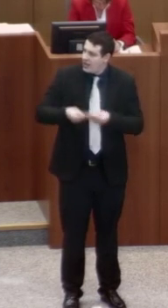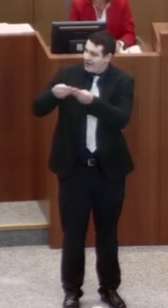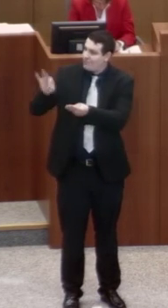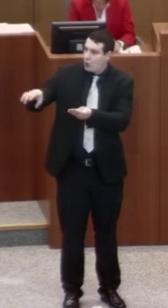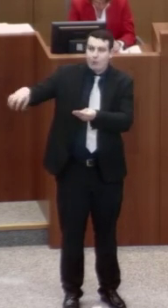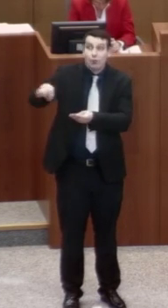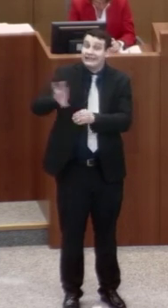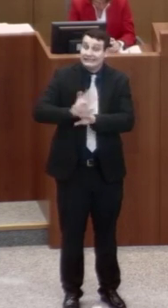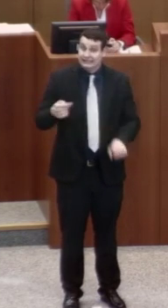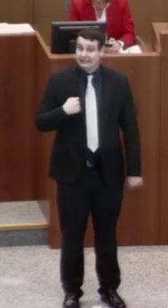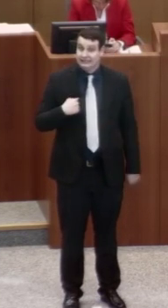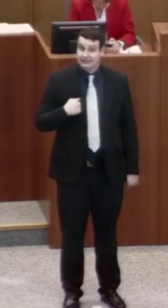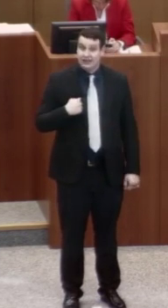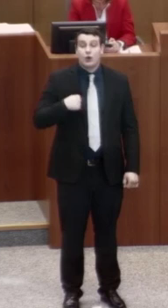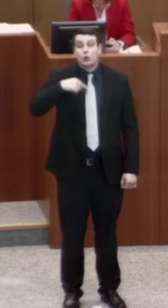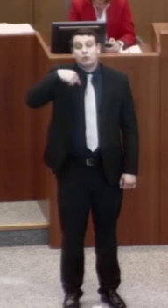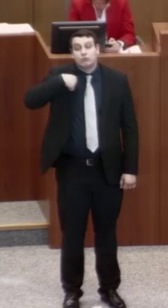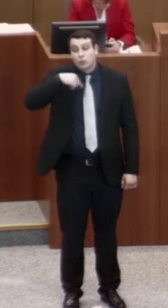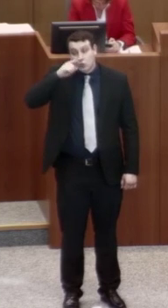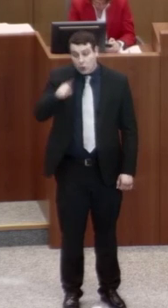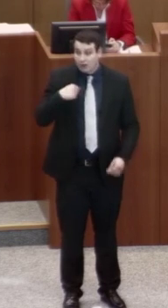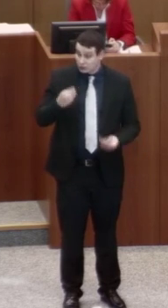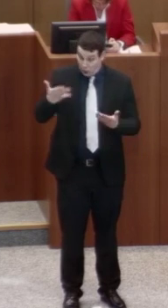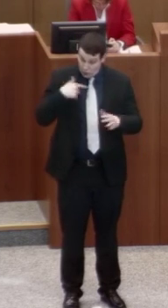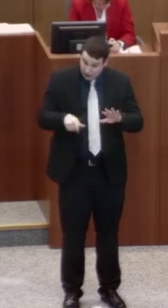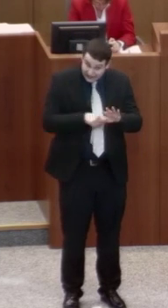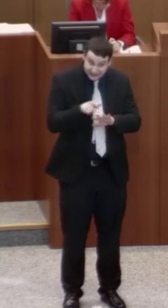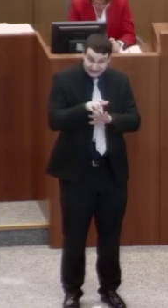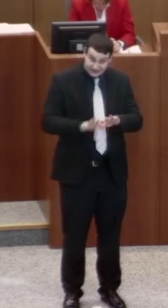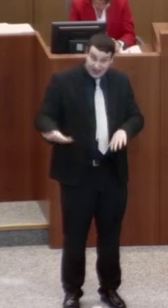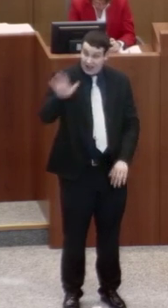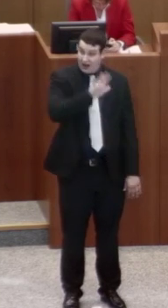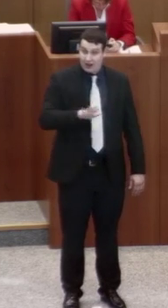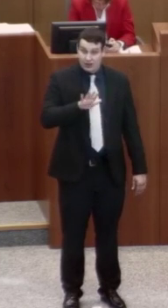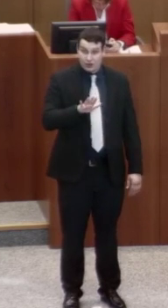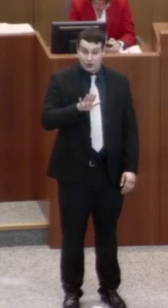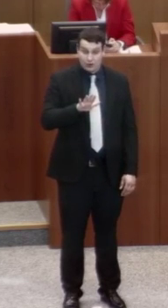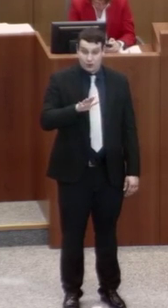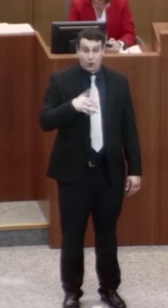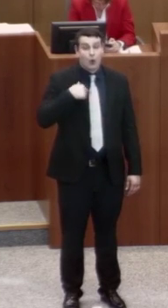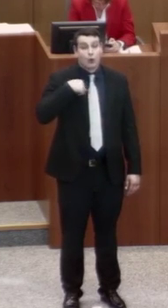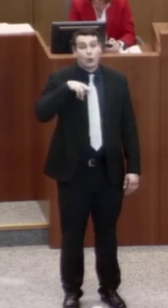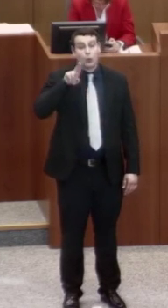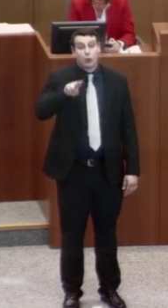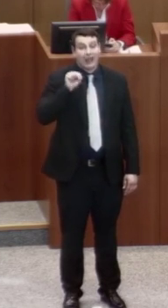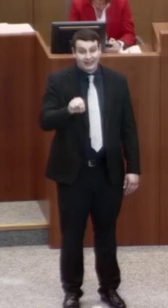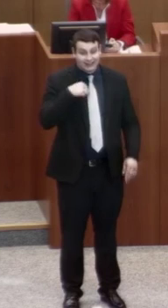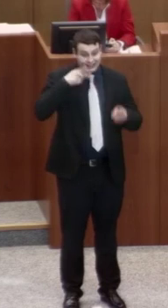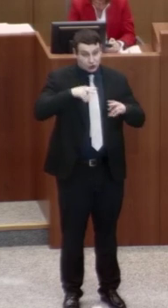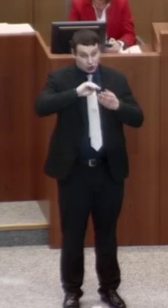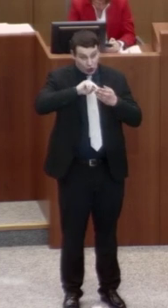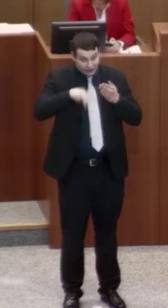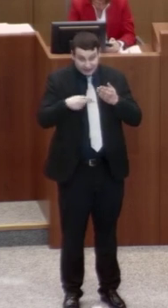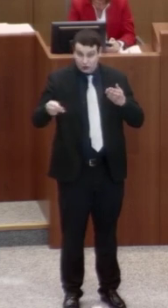Kommunen, sondern wir konkretisieren, wie in Nordrhein-Westfalen die UN-BRK und der Artikel 3